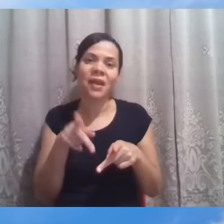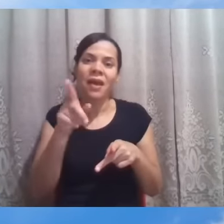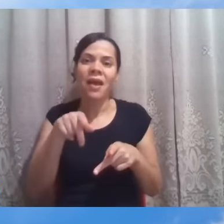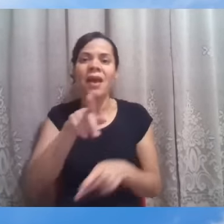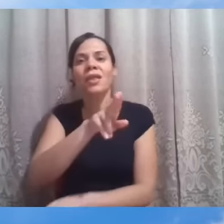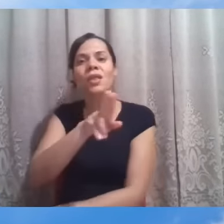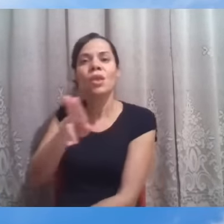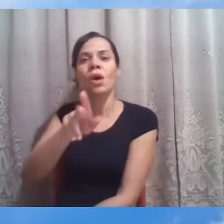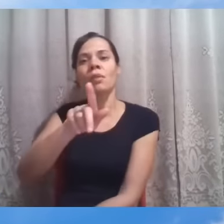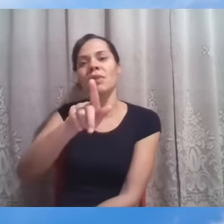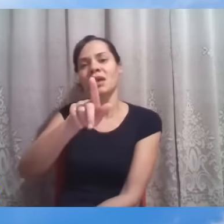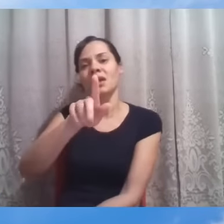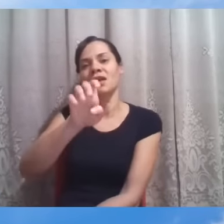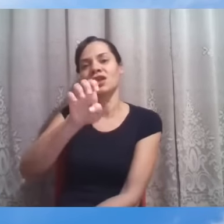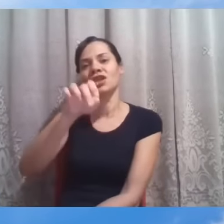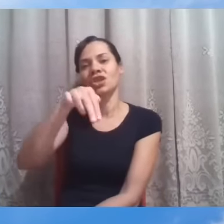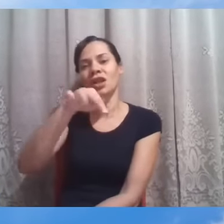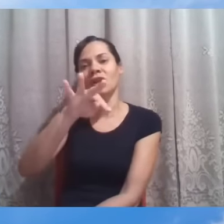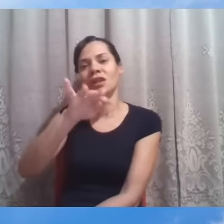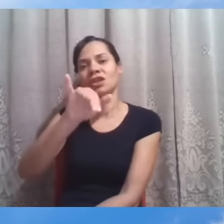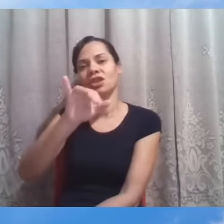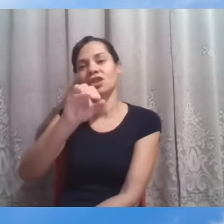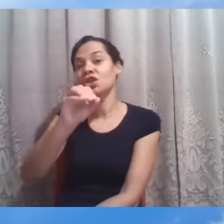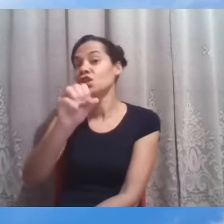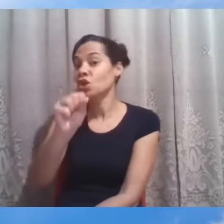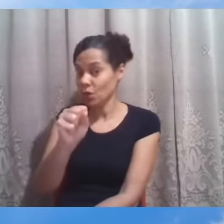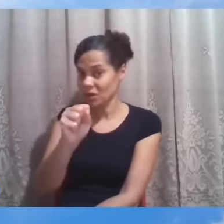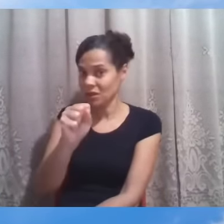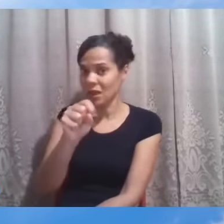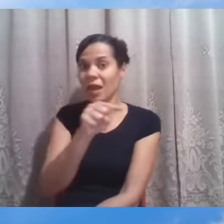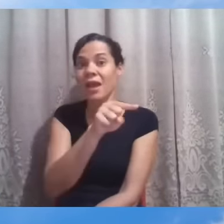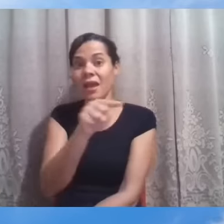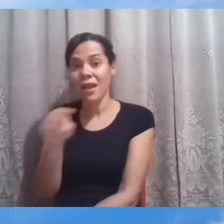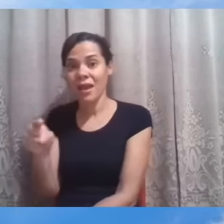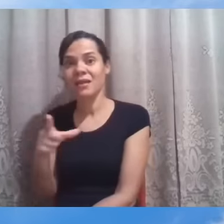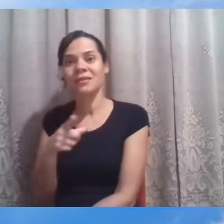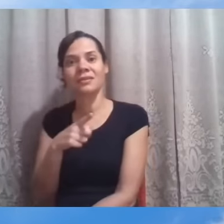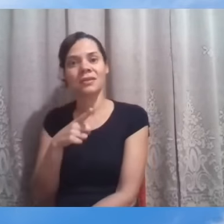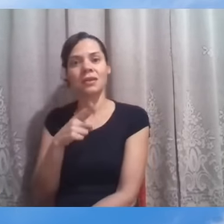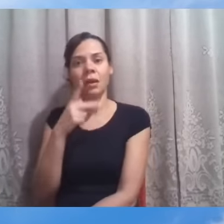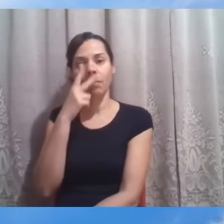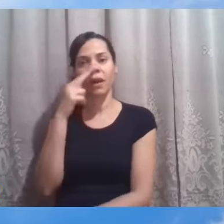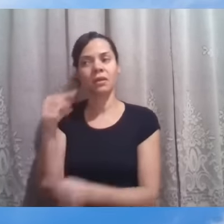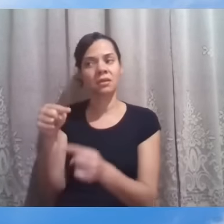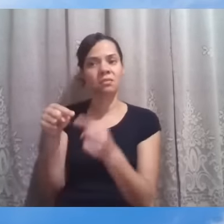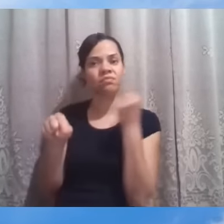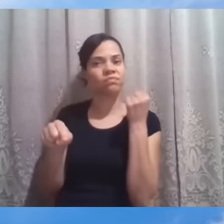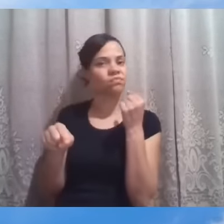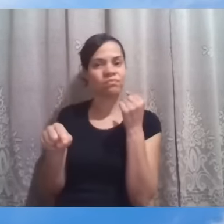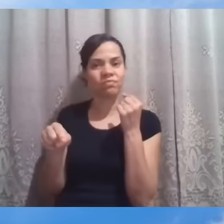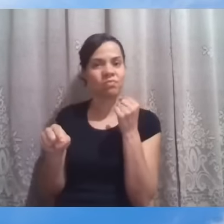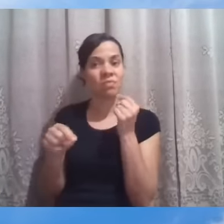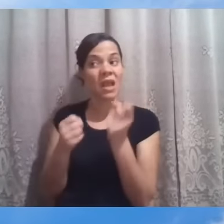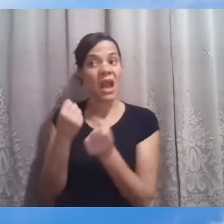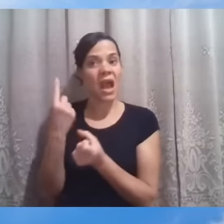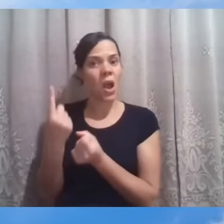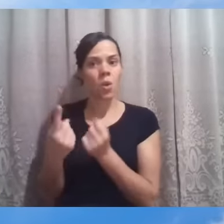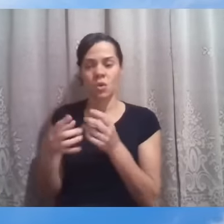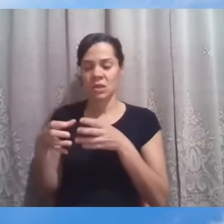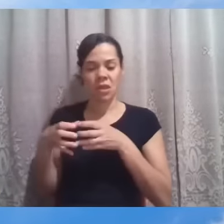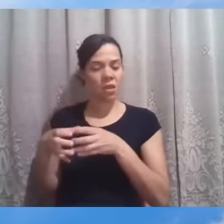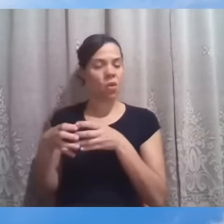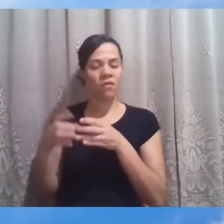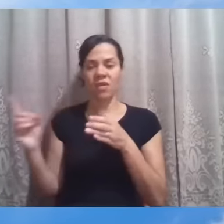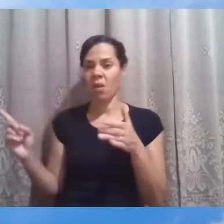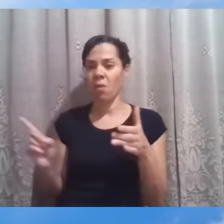e tinham para com eles profundas restrições de convivência. Alguns, os mais ortodoxos, até a ponto de não conviver, de não se